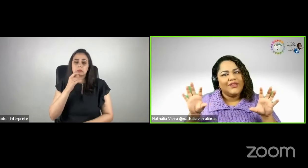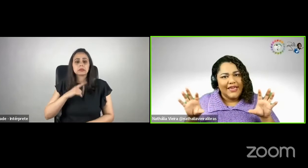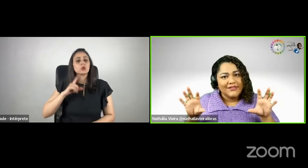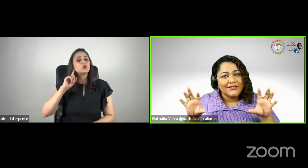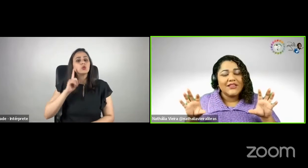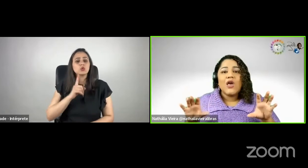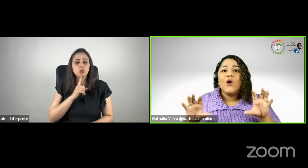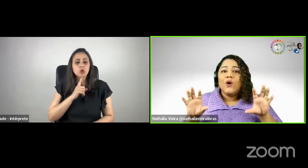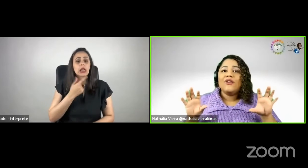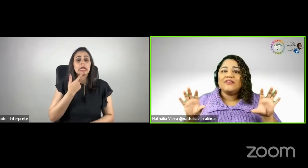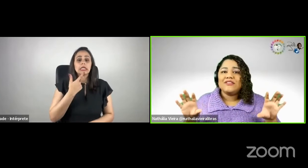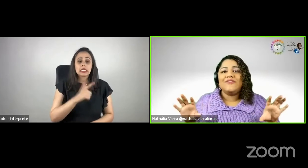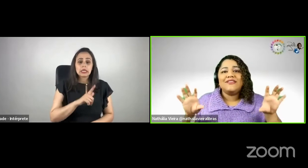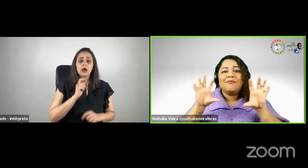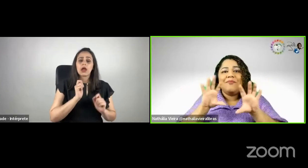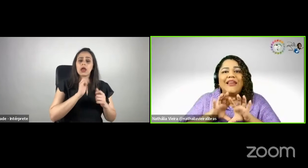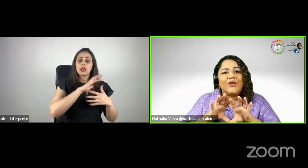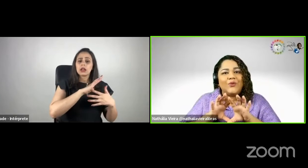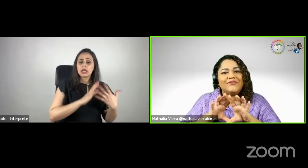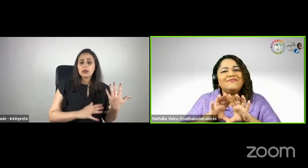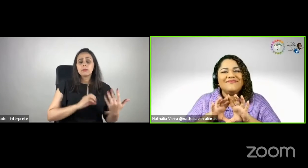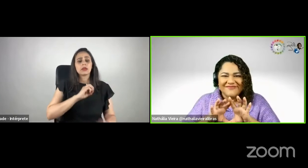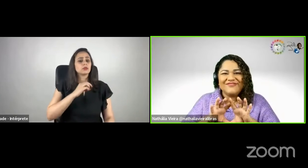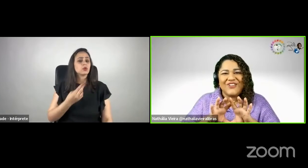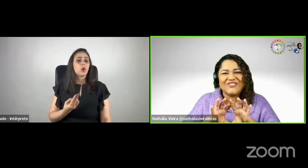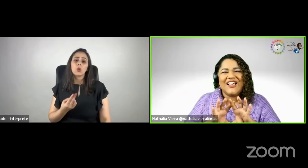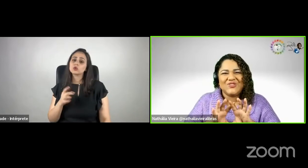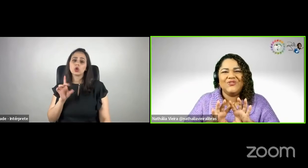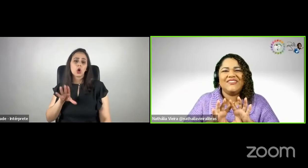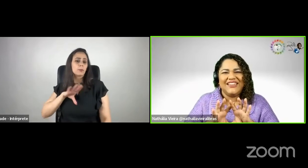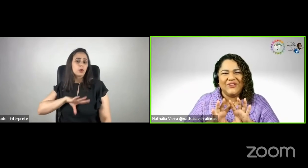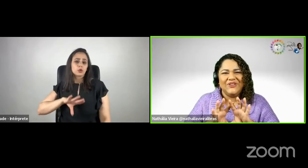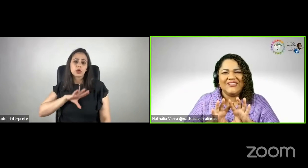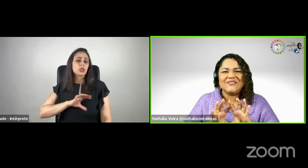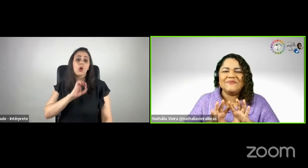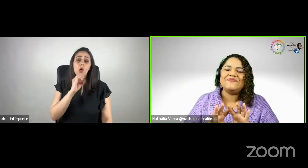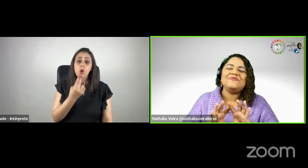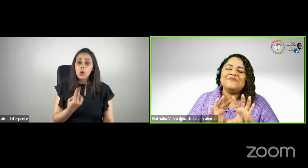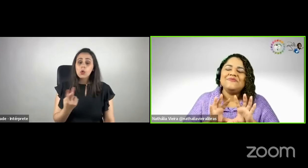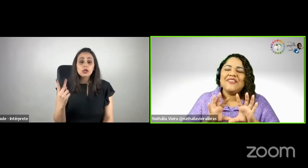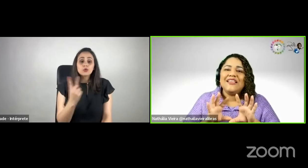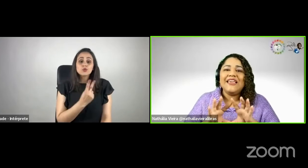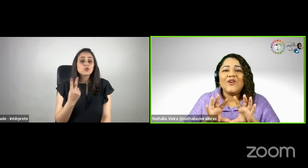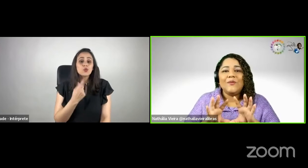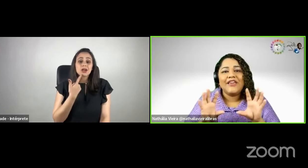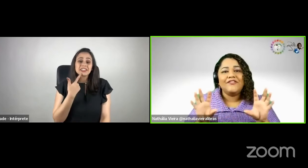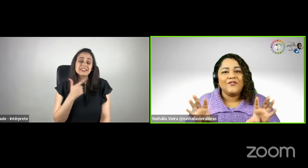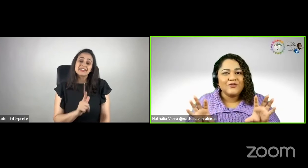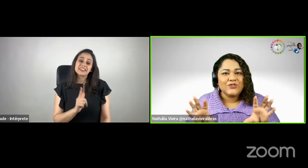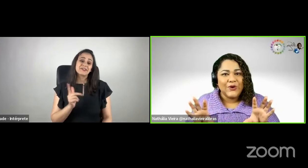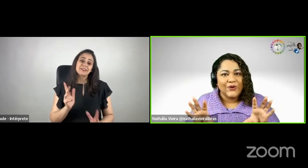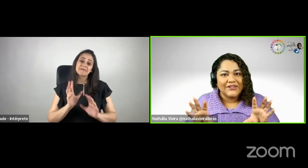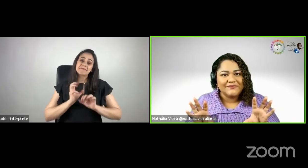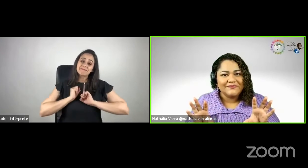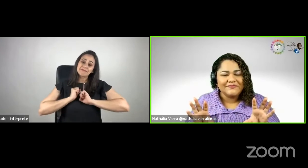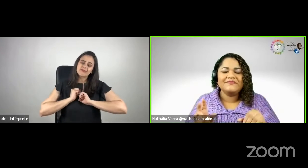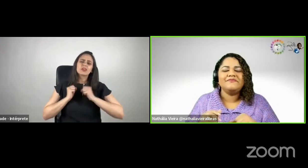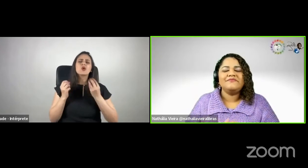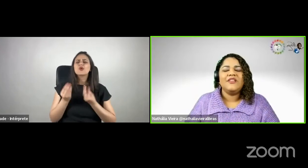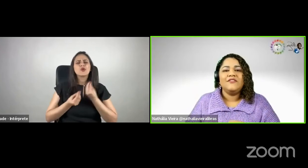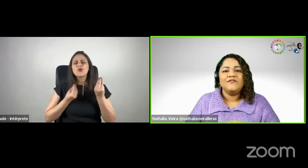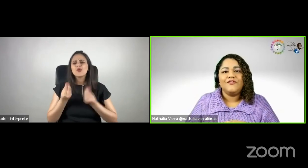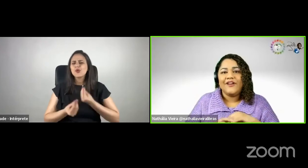ou português, ou às vezes vai ser bilíngue. Vai usar as duas línguas. E aí como é que funciona?